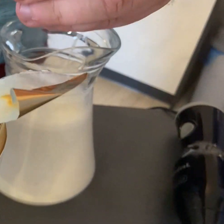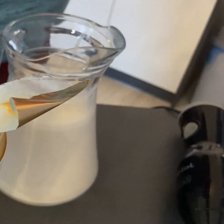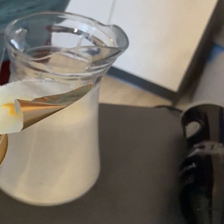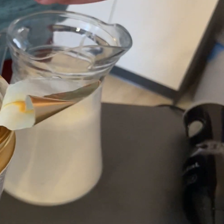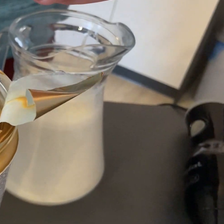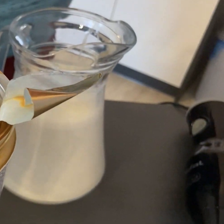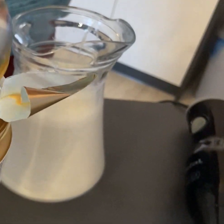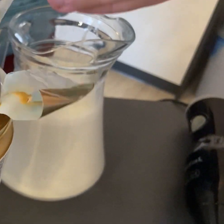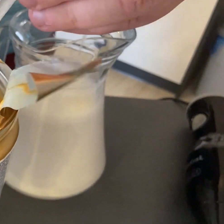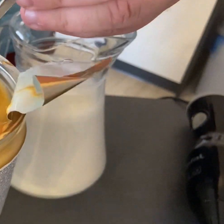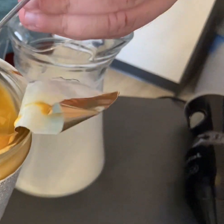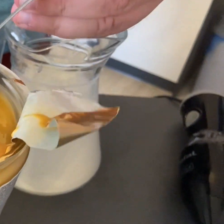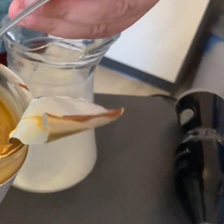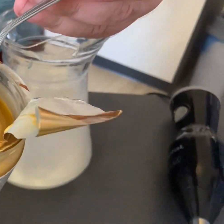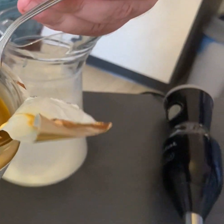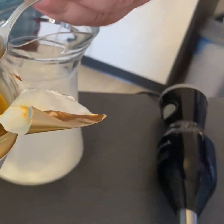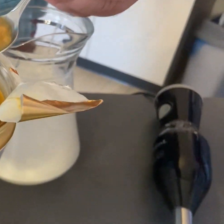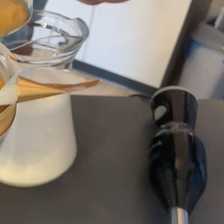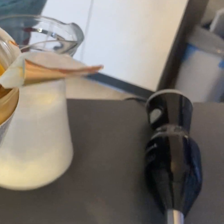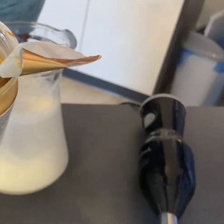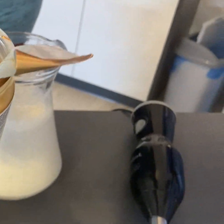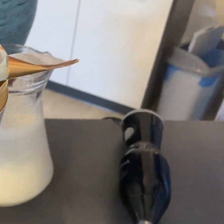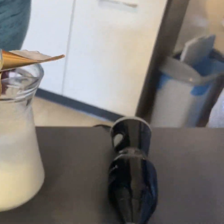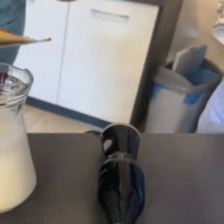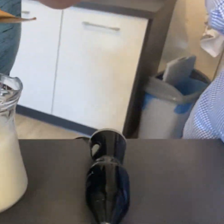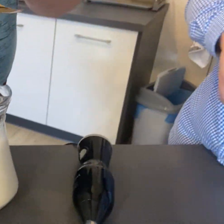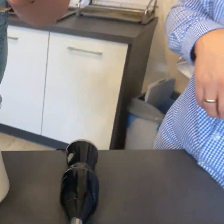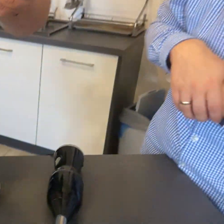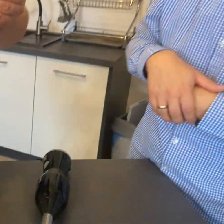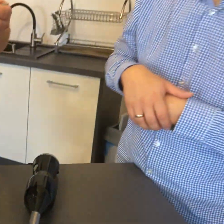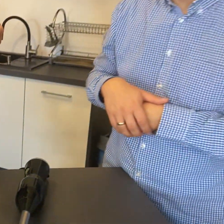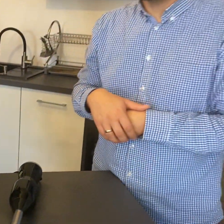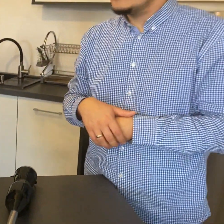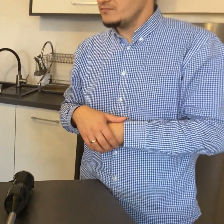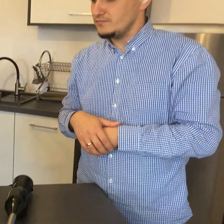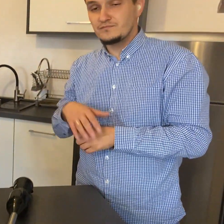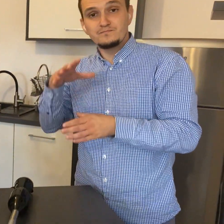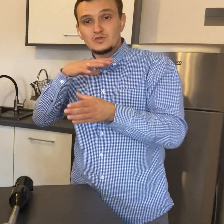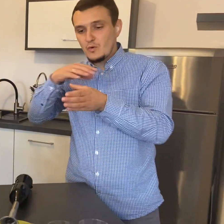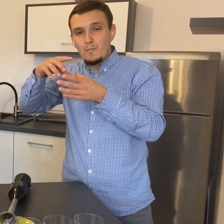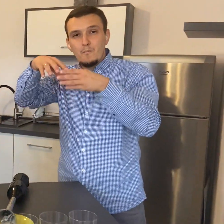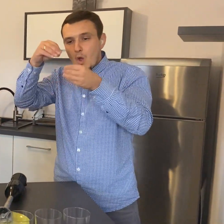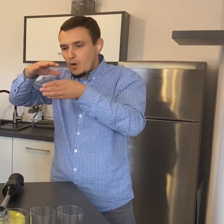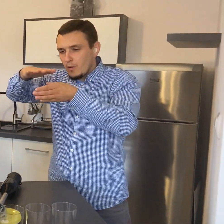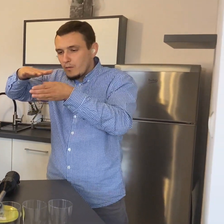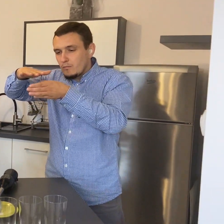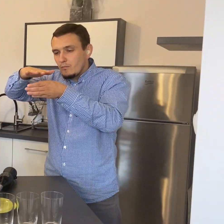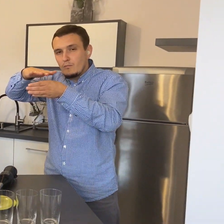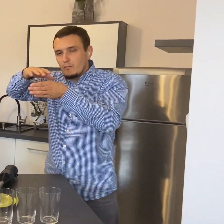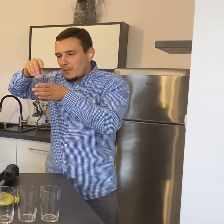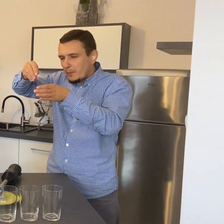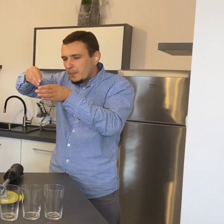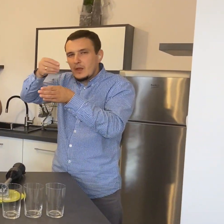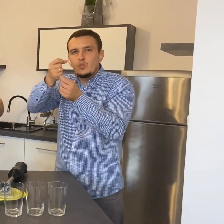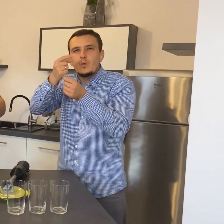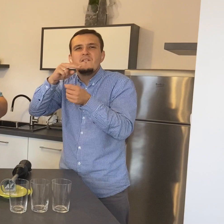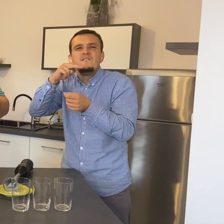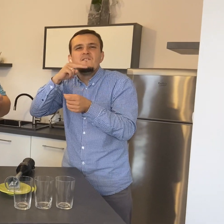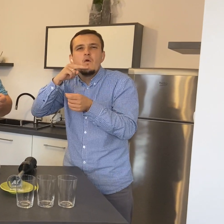tylko zamieszać i zabrać sobie sam, proszę bardzo, masło orzechowe do koktajlu. Po